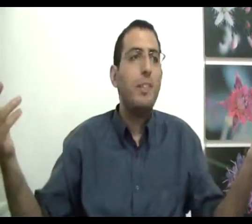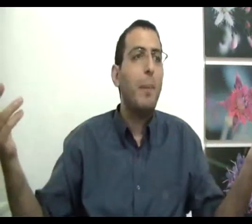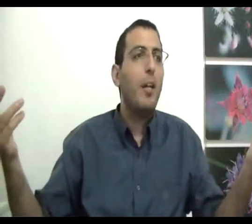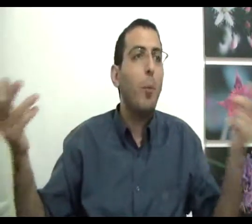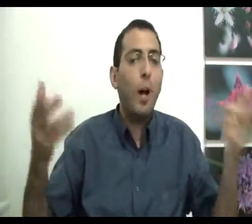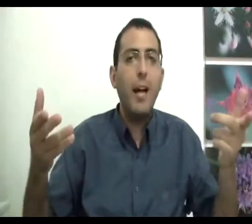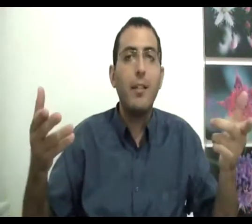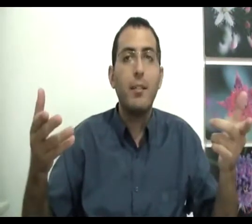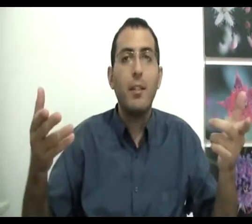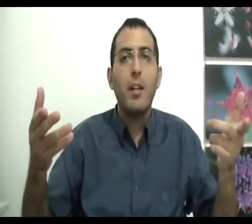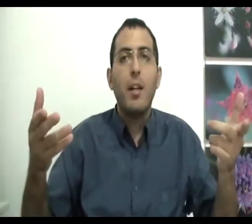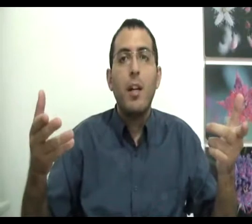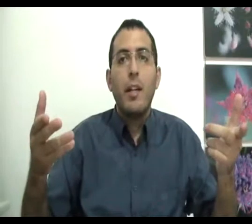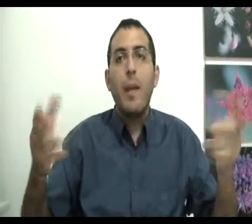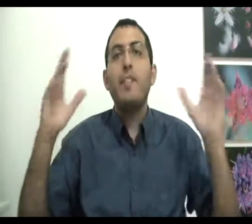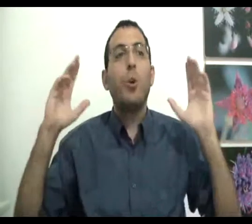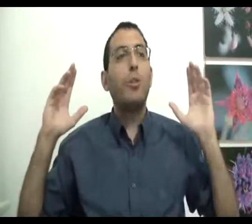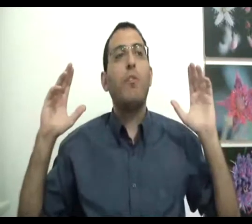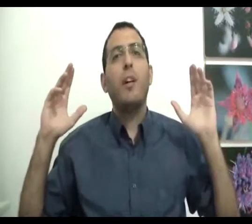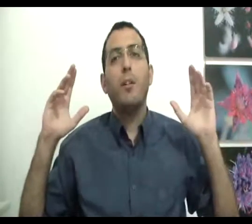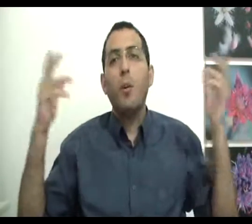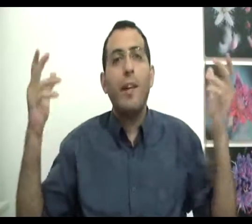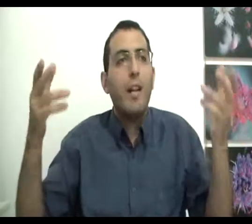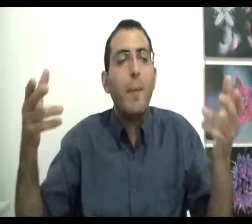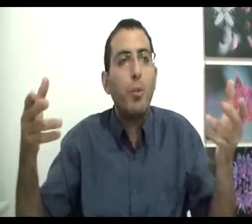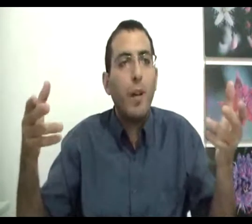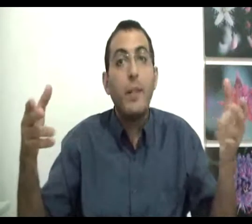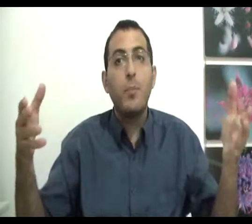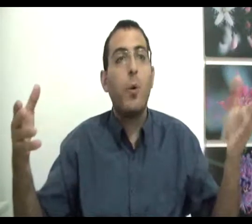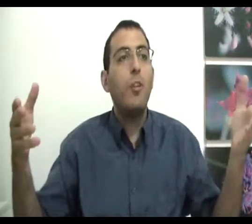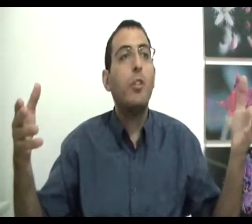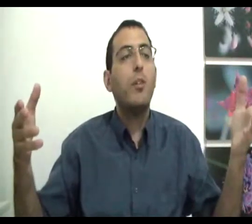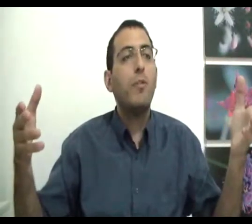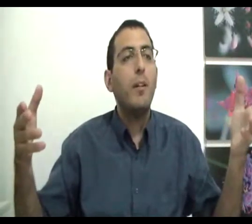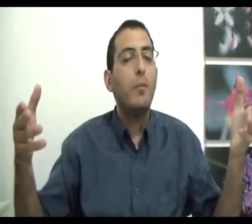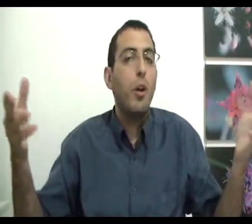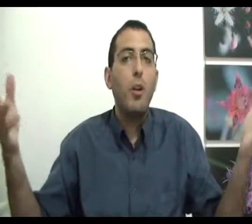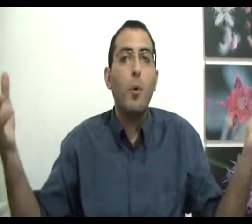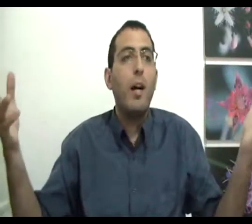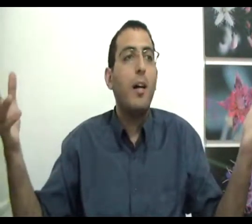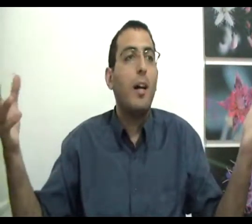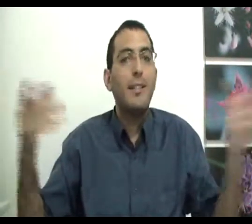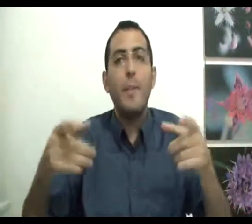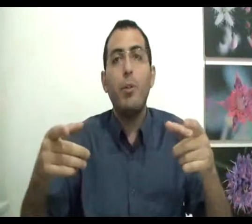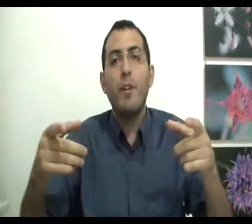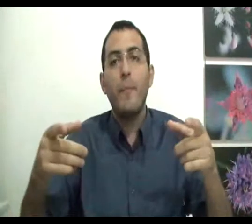סיבה היא לא מוכרחת כי המציאות היא טובה אוקיי, אבל למה היא טובה? האם זה מוכרח שתהיה טובה? לא, לא מוכרח, אז למה היא טובה?